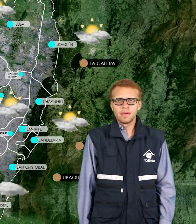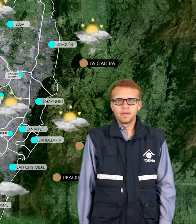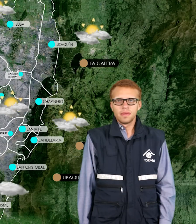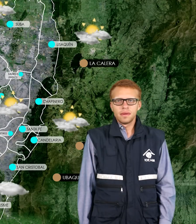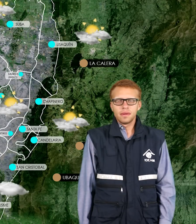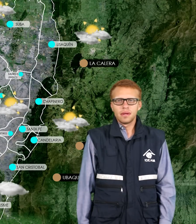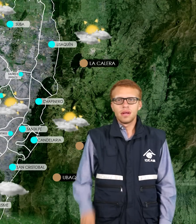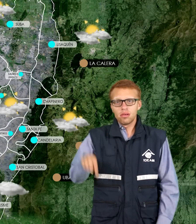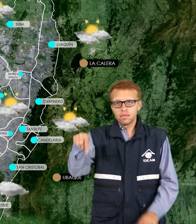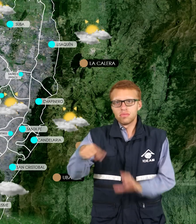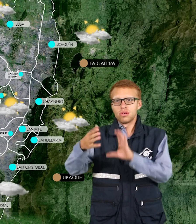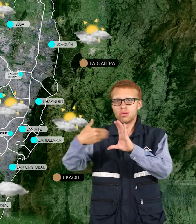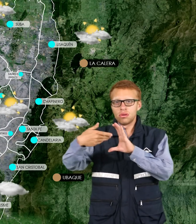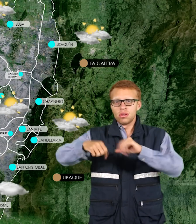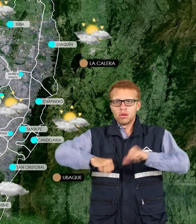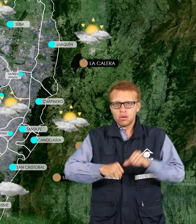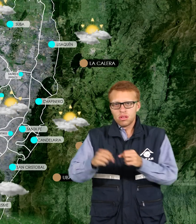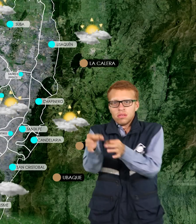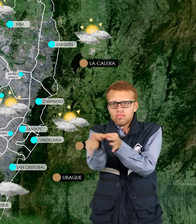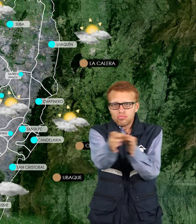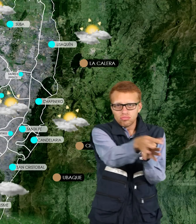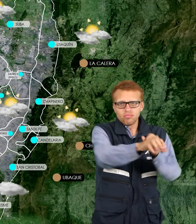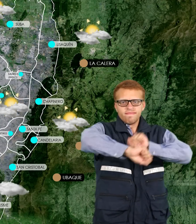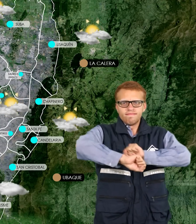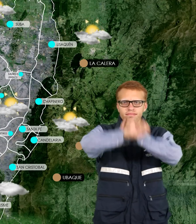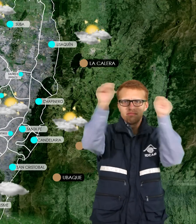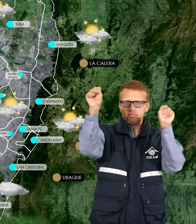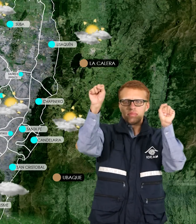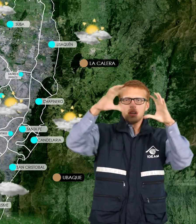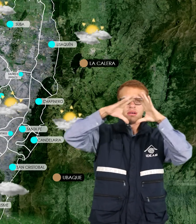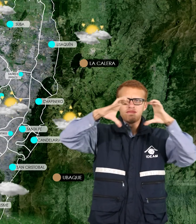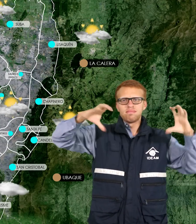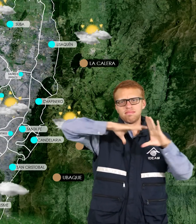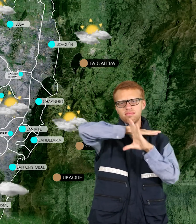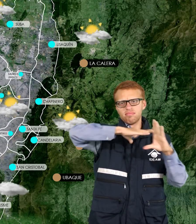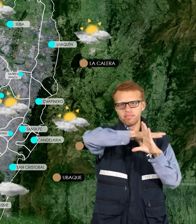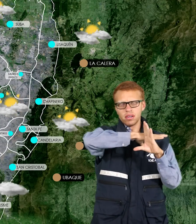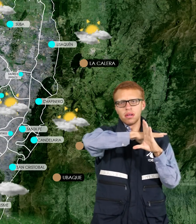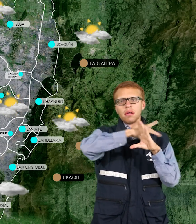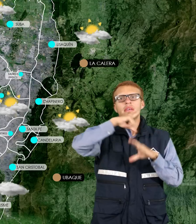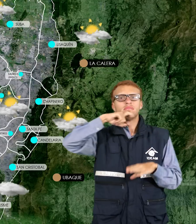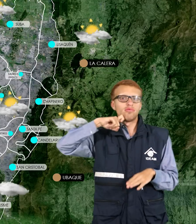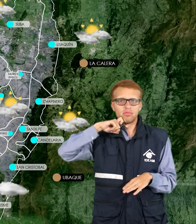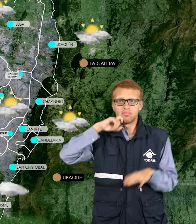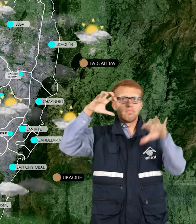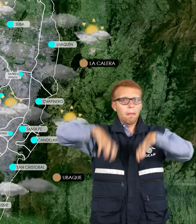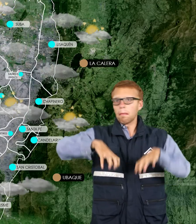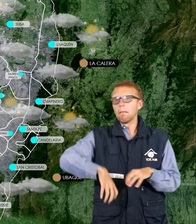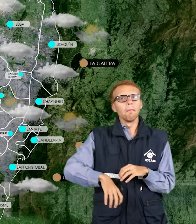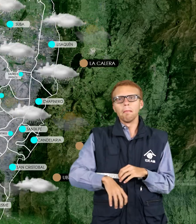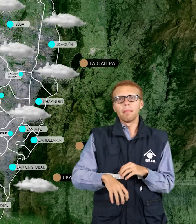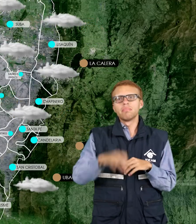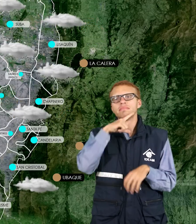El pronóstico para la sabana de Bogotá indica en horas de la mañana cielo parcialmente nublado y predominio de tiempo seco. En horas de la tarde